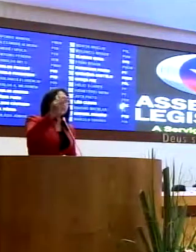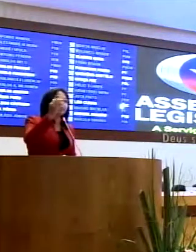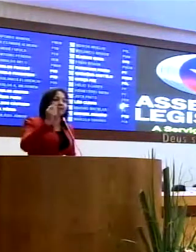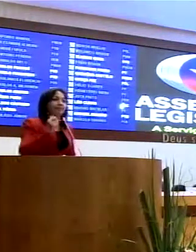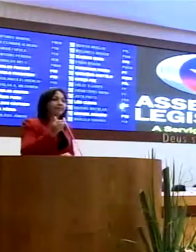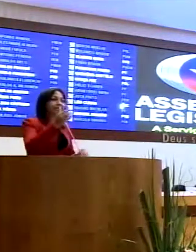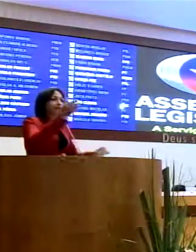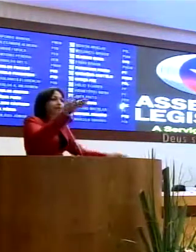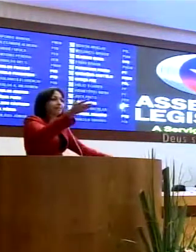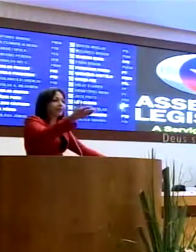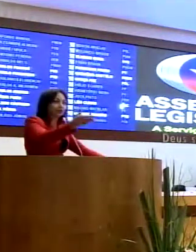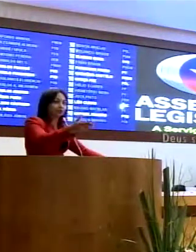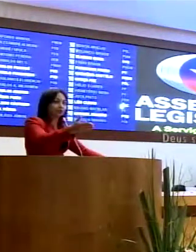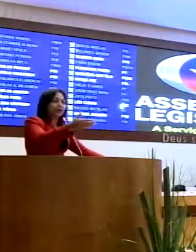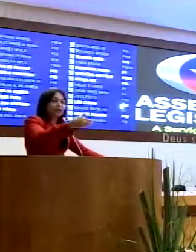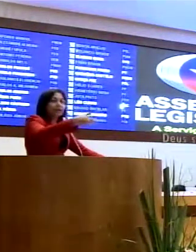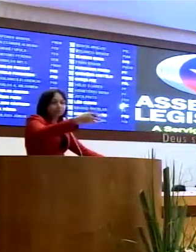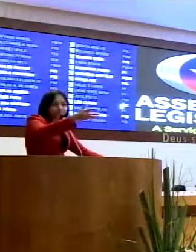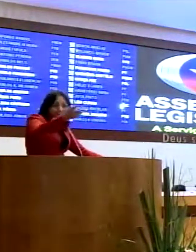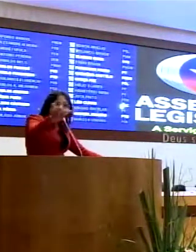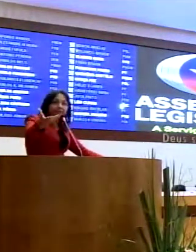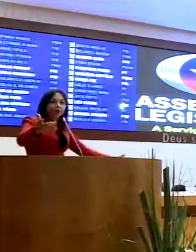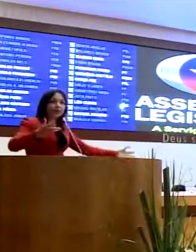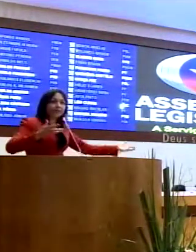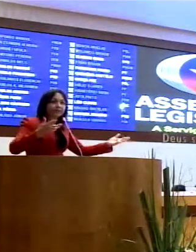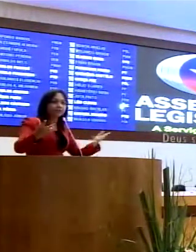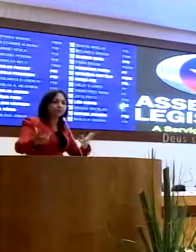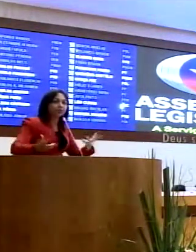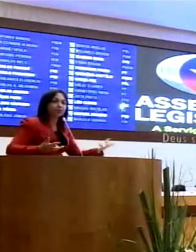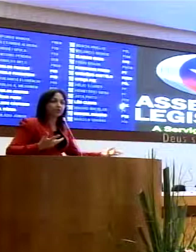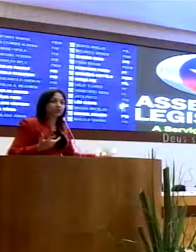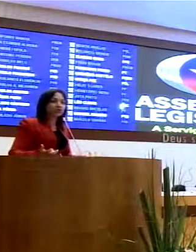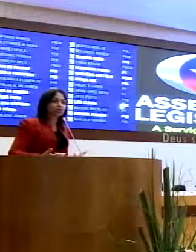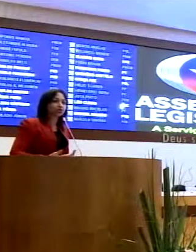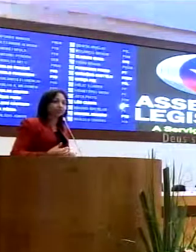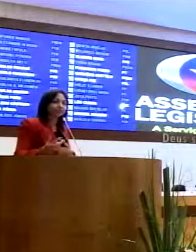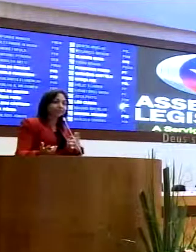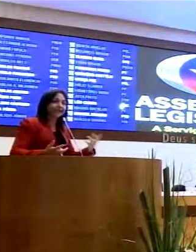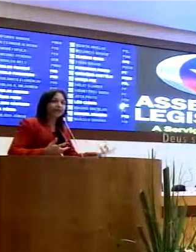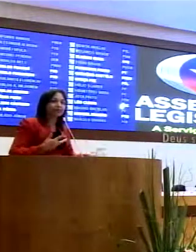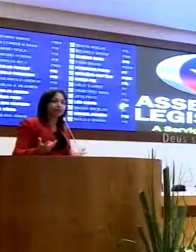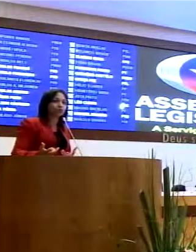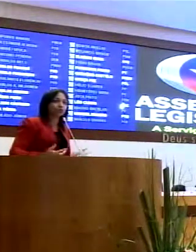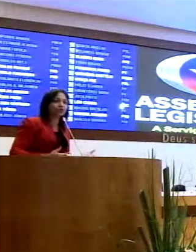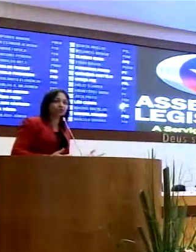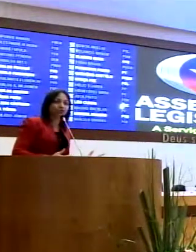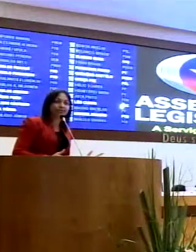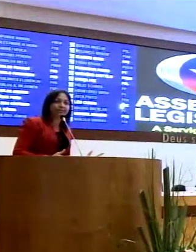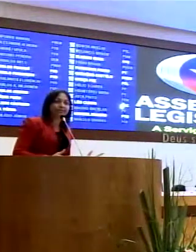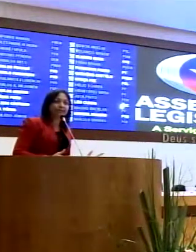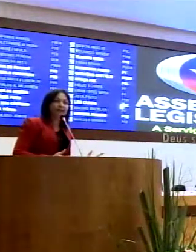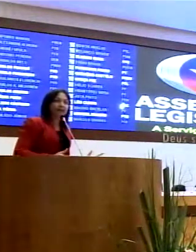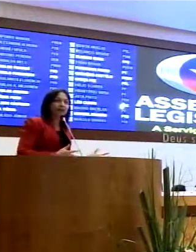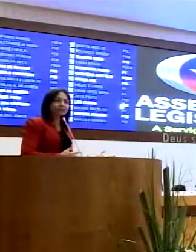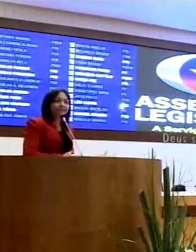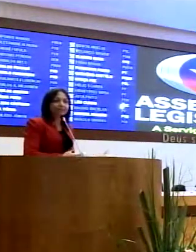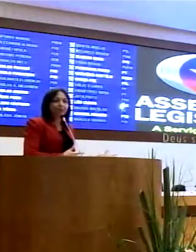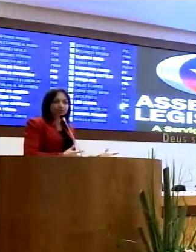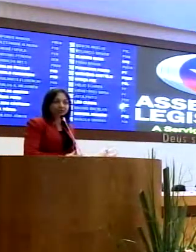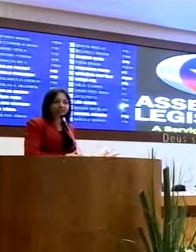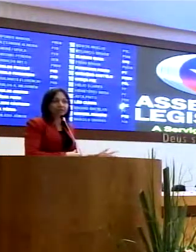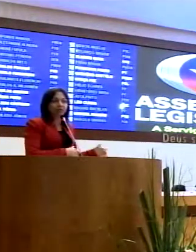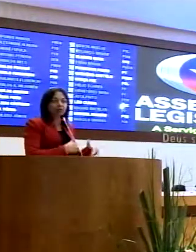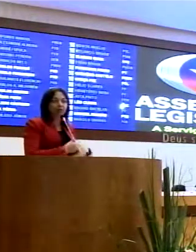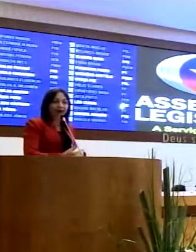ônibus sendo queimados agora mesmo, até o presente momento, as informações que nós temos, que ainda são muito contraditórias, não se